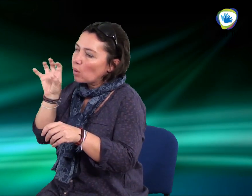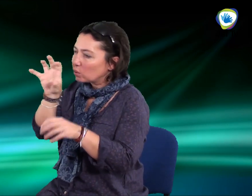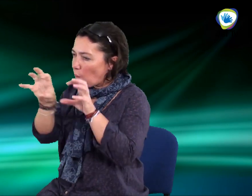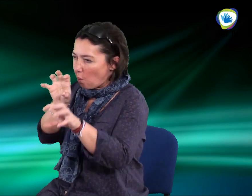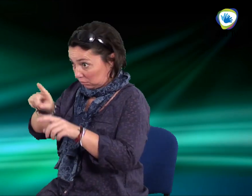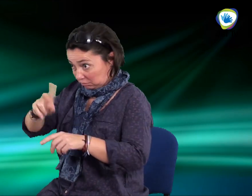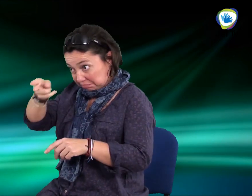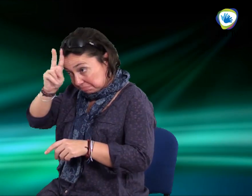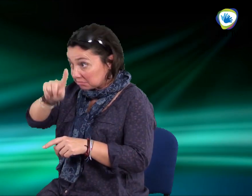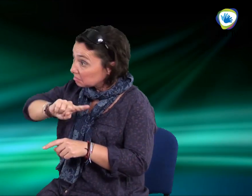Amerikába?